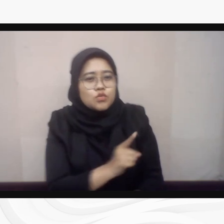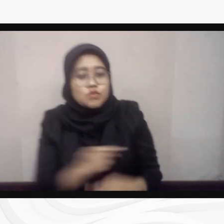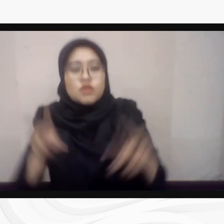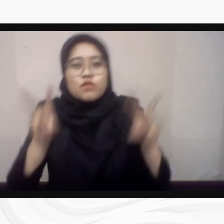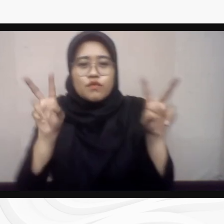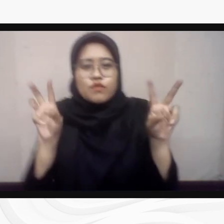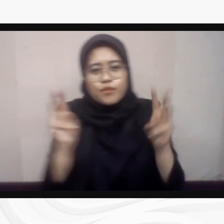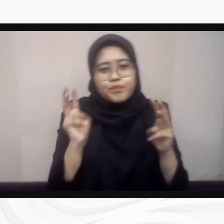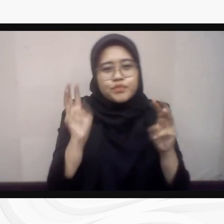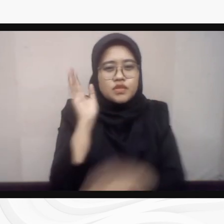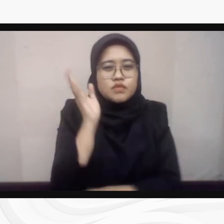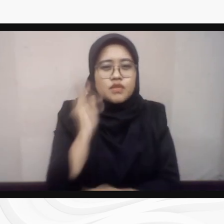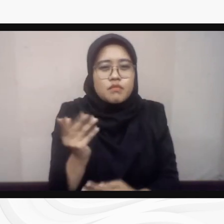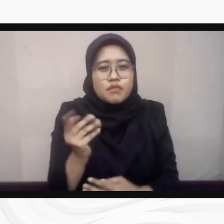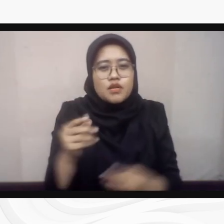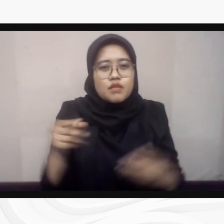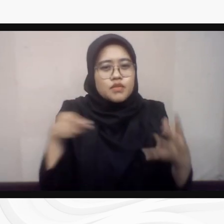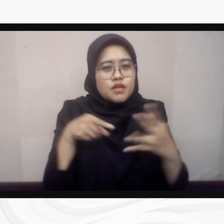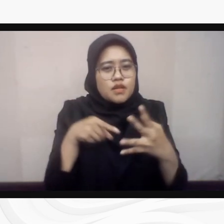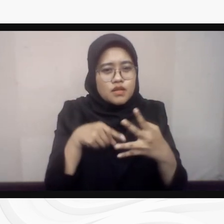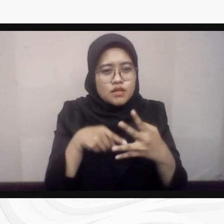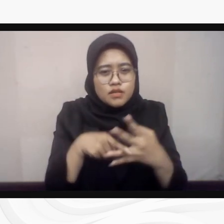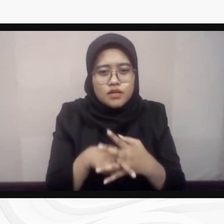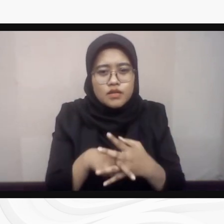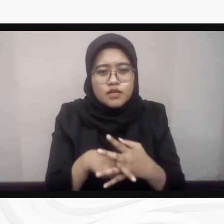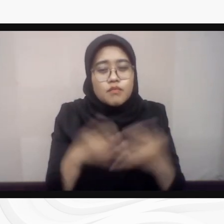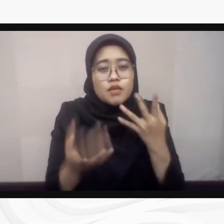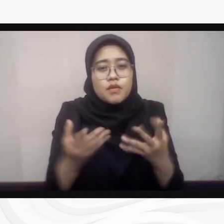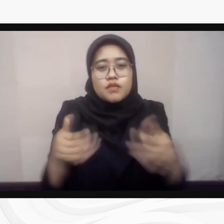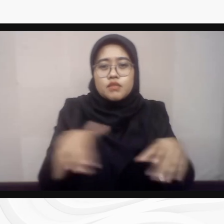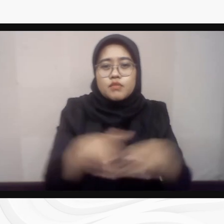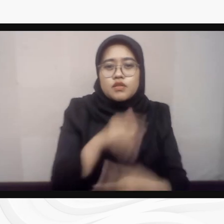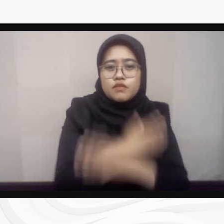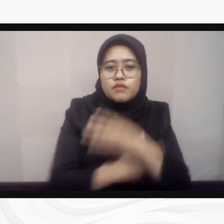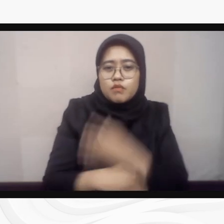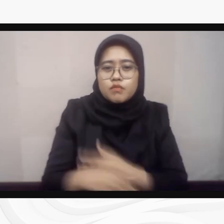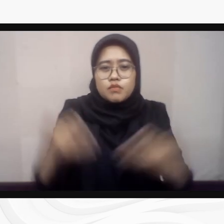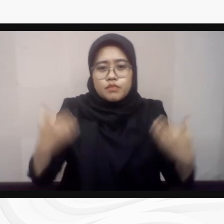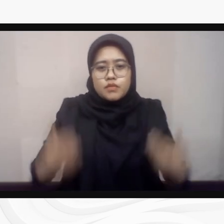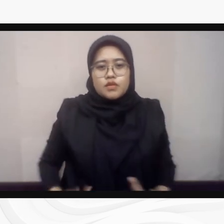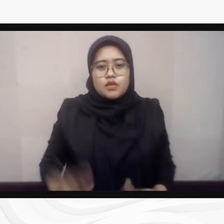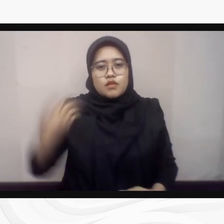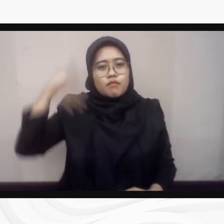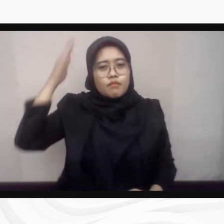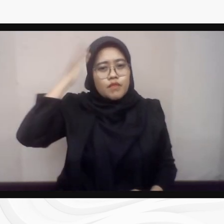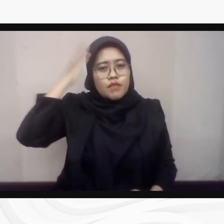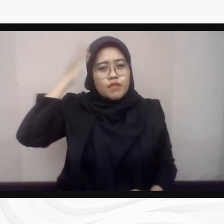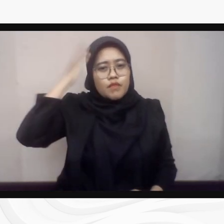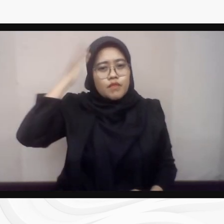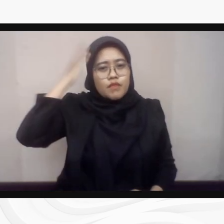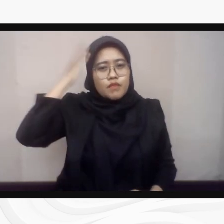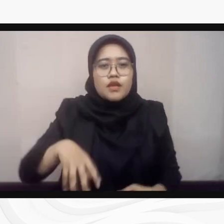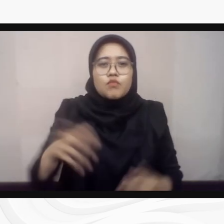partisipasi defable dan peran kepala daerah dalam mewujudkan pembangunan yang inklusif yang diperakasai oleh